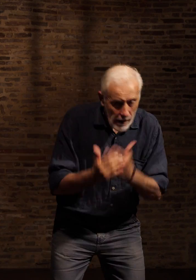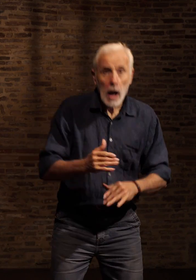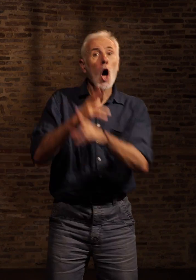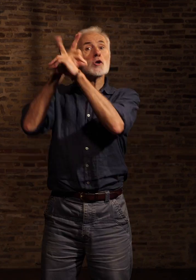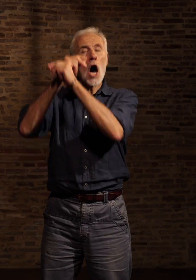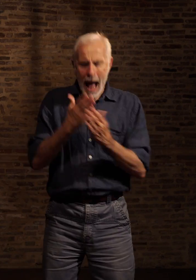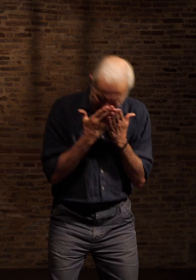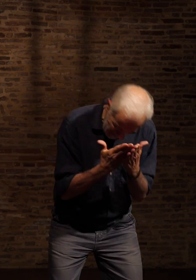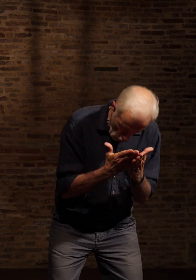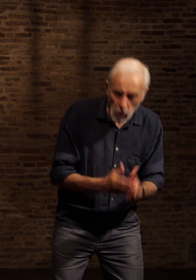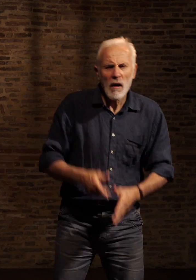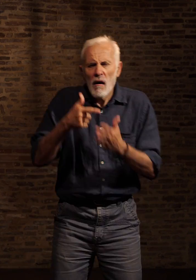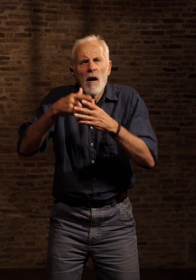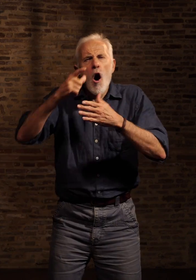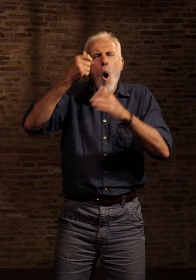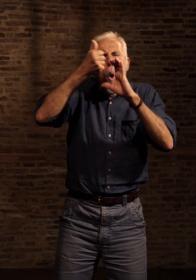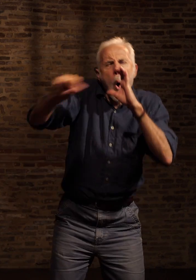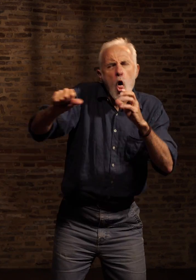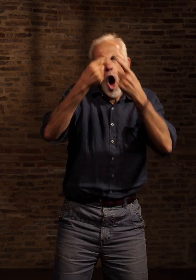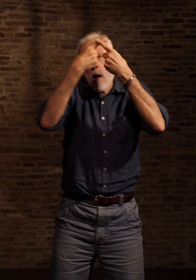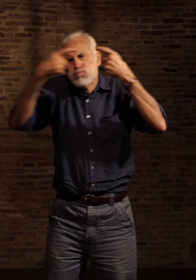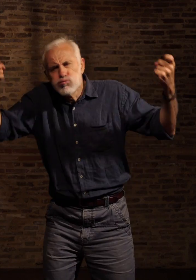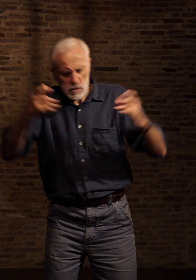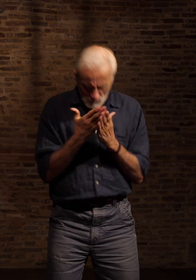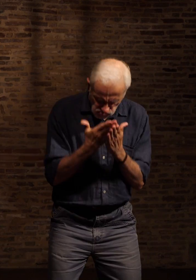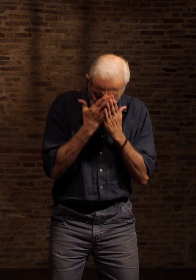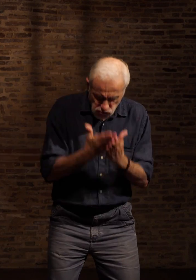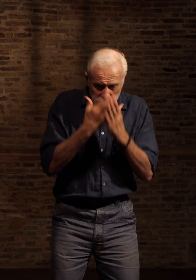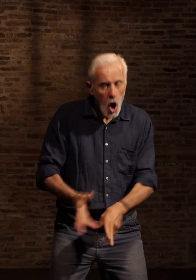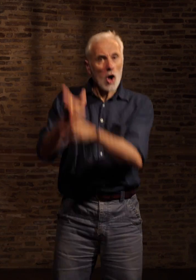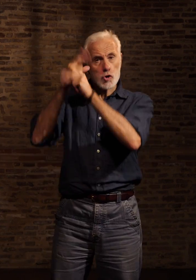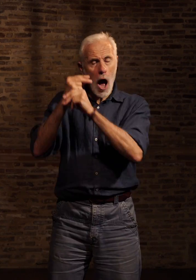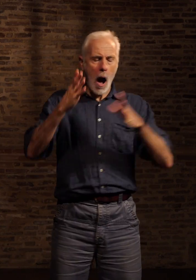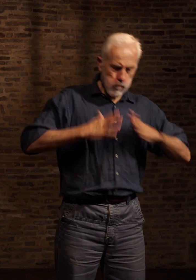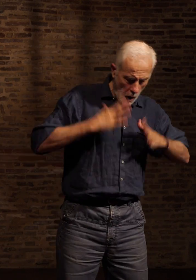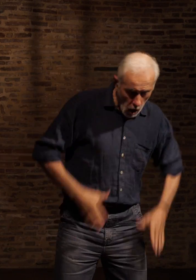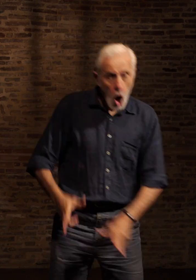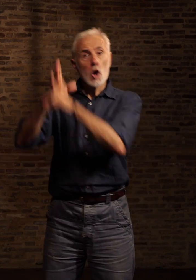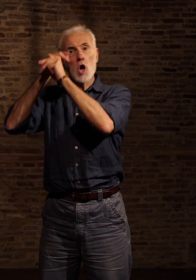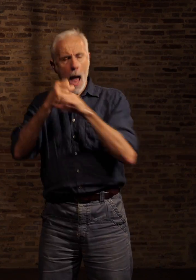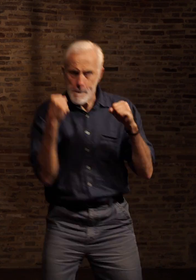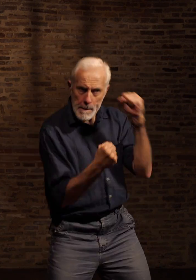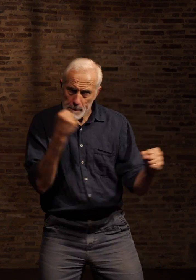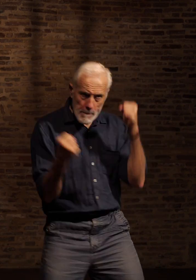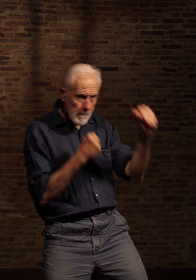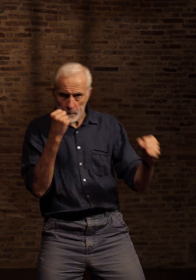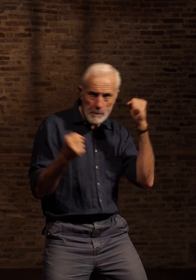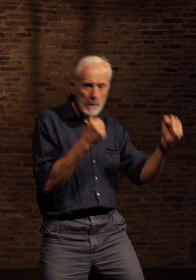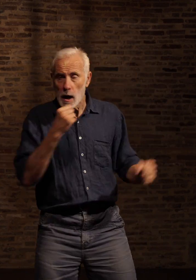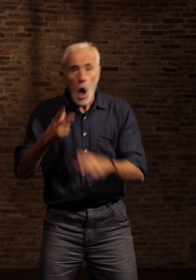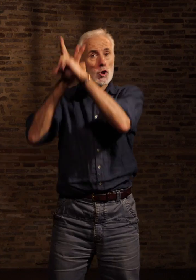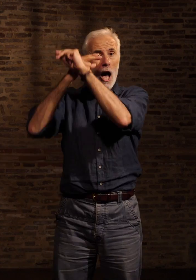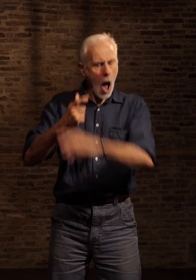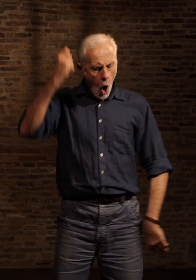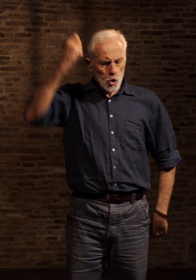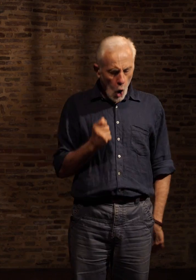Freud, Machiavel, Jung Sonnerie, promenade Sonnerie, boxer dans le vide Sonnerie, douche